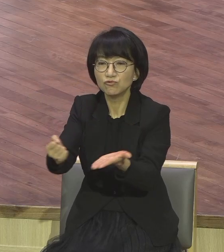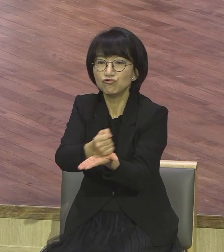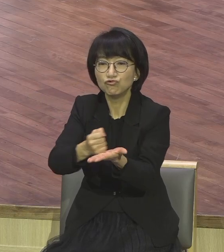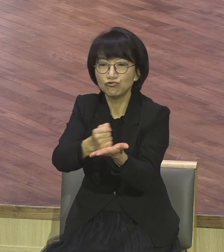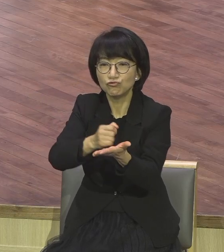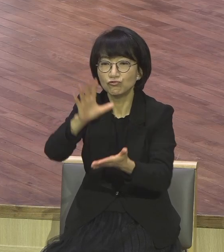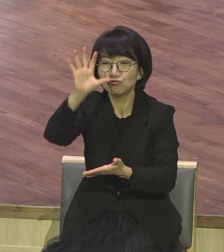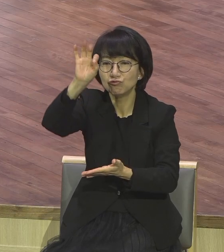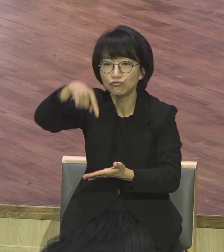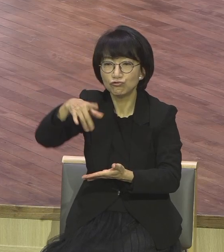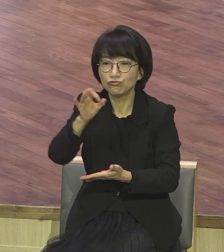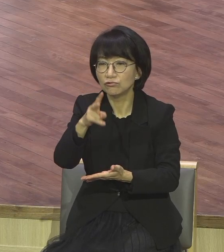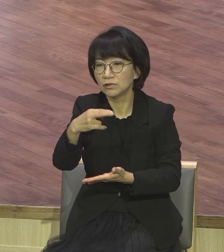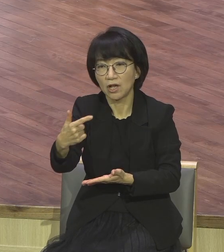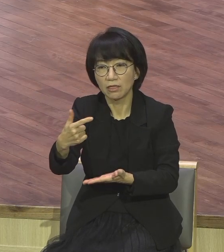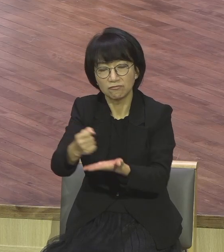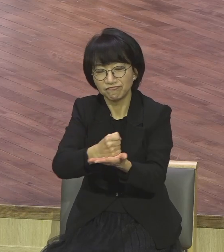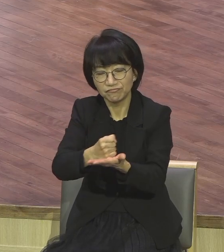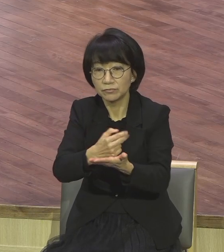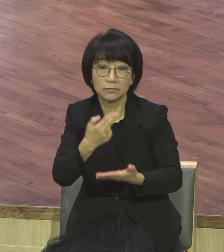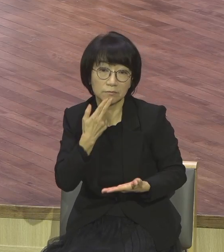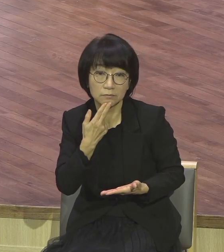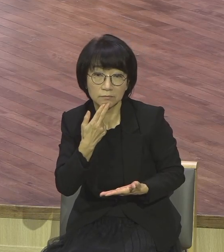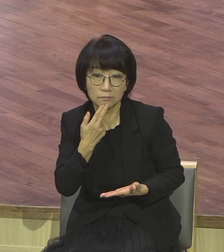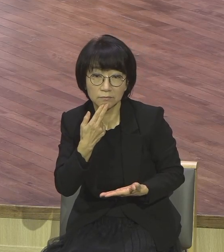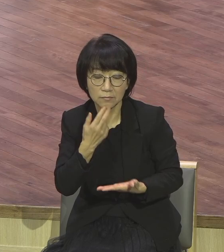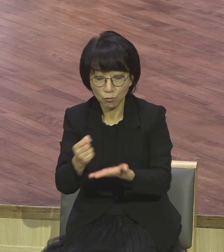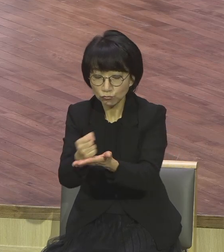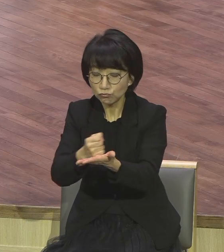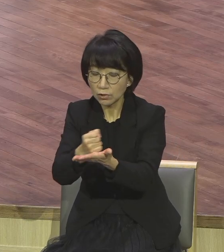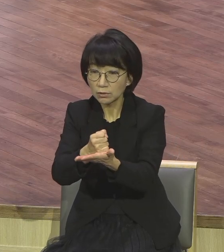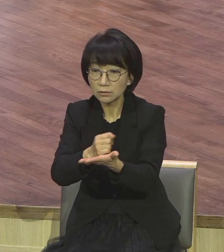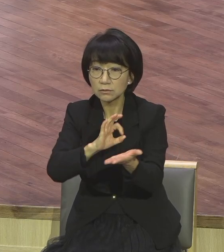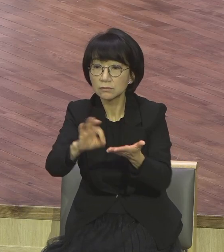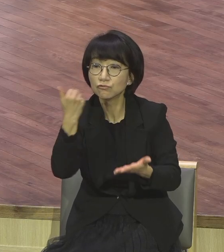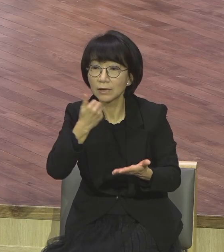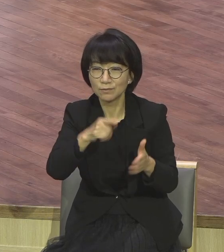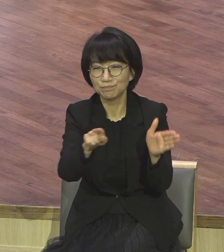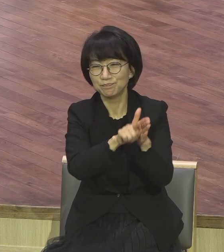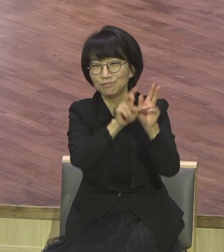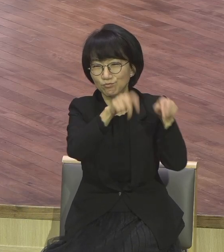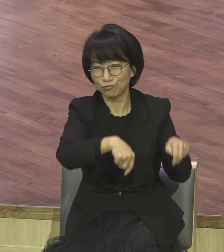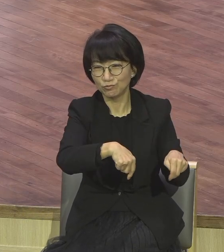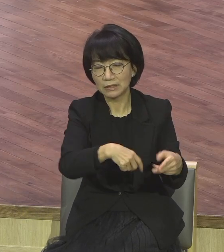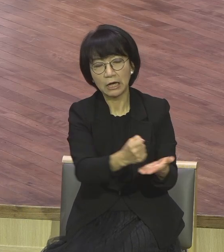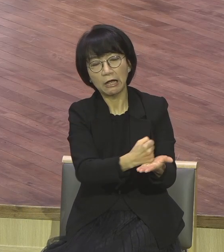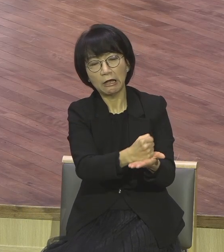불신전하는 말이 우연이란 단어 자체가 없다니까요. 다 하나님의 계획이요.